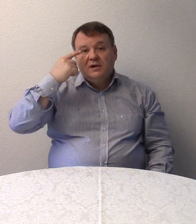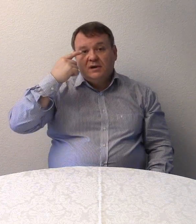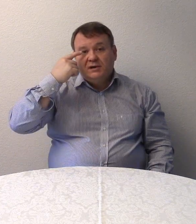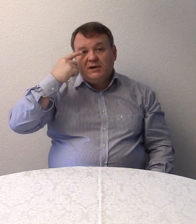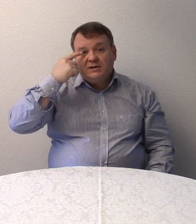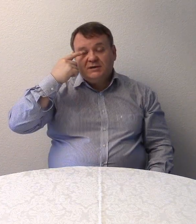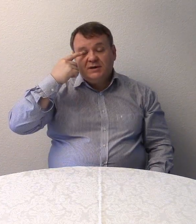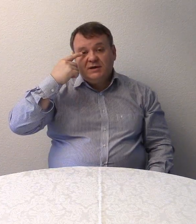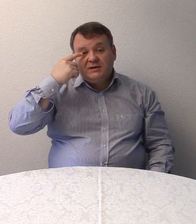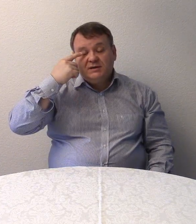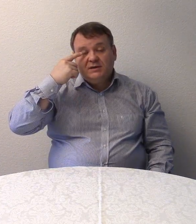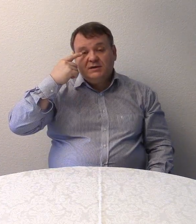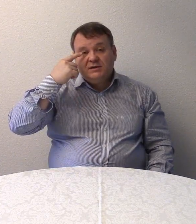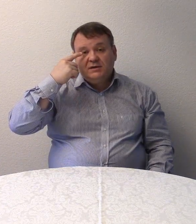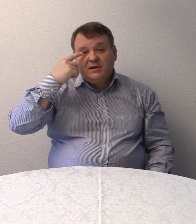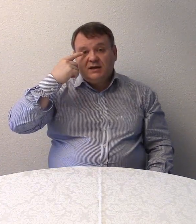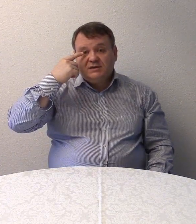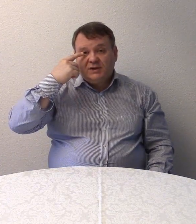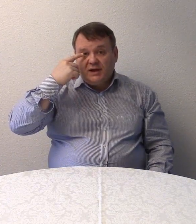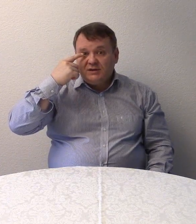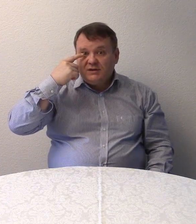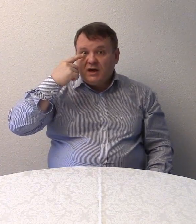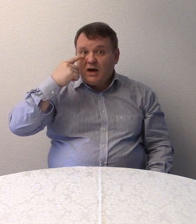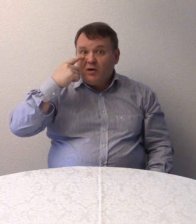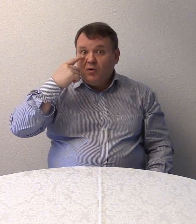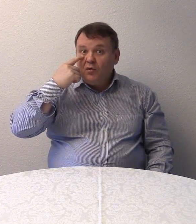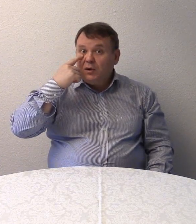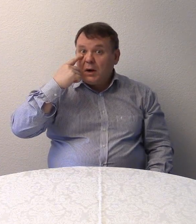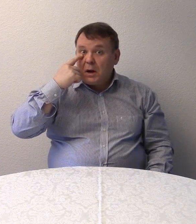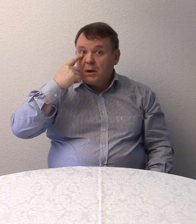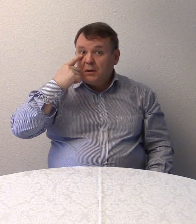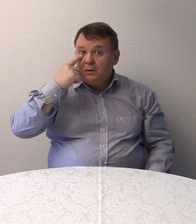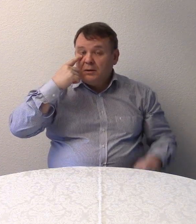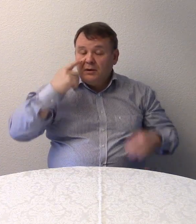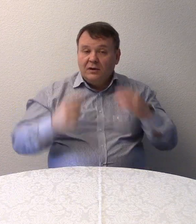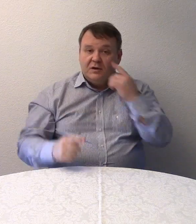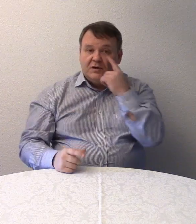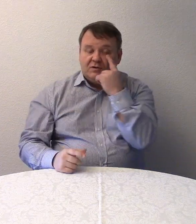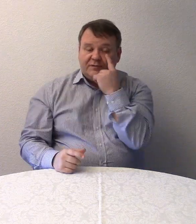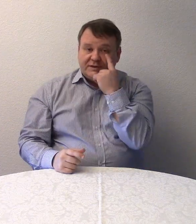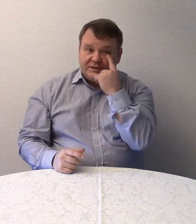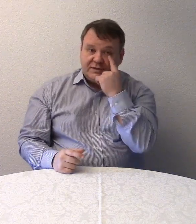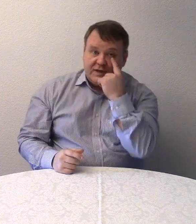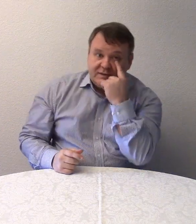Das ist das rechte Auge. Und was ist das?